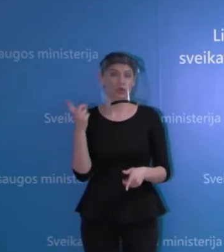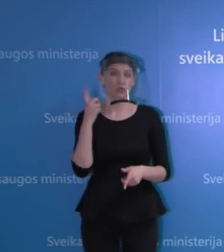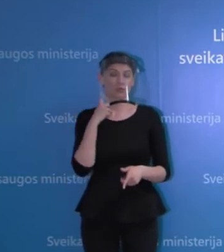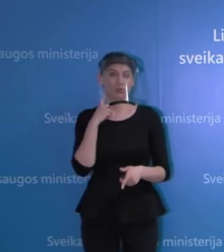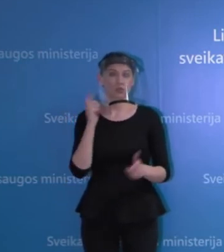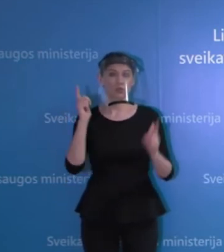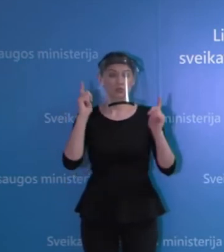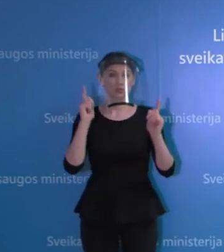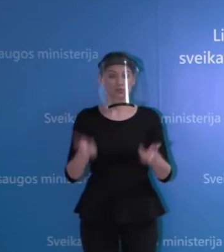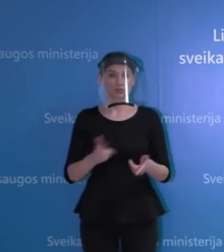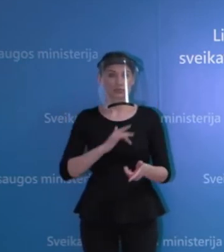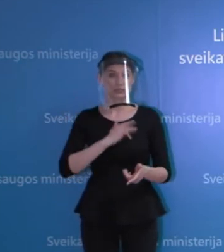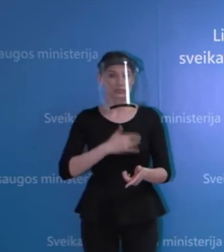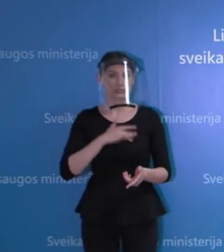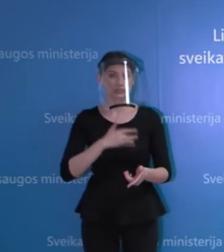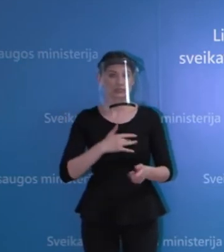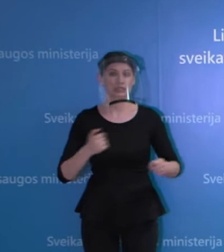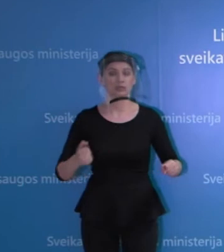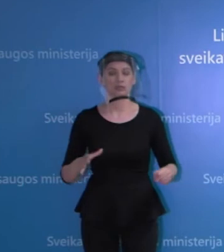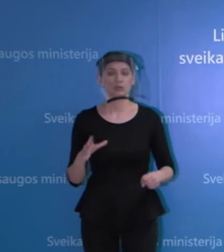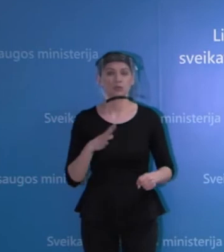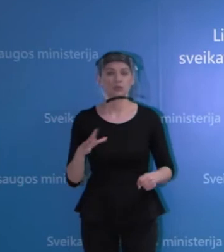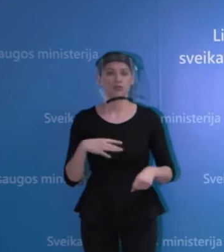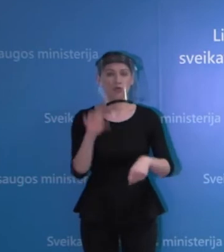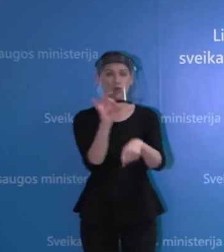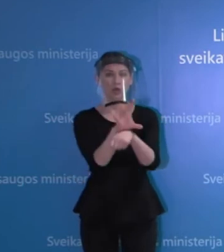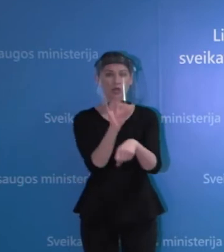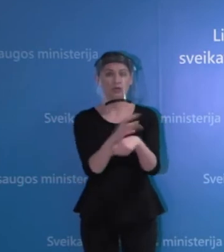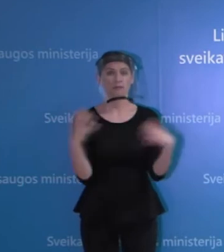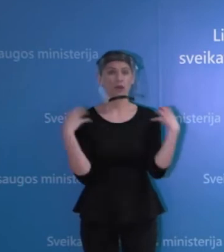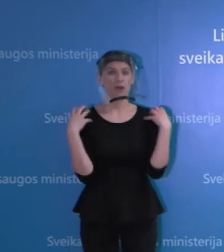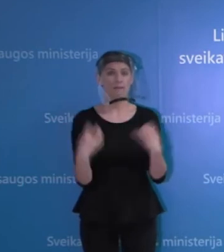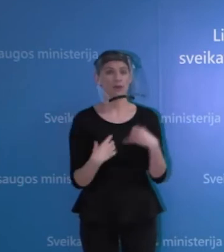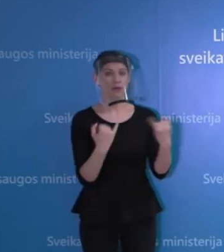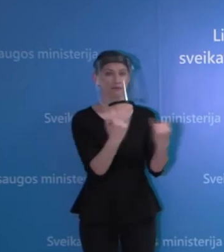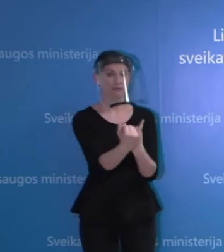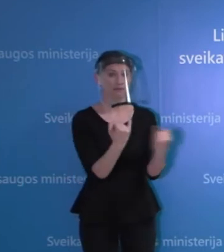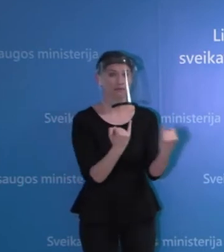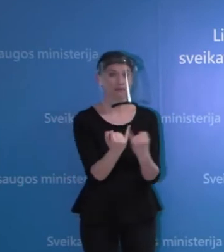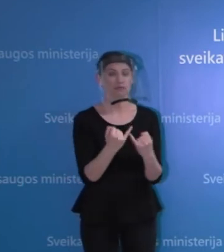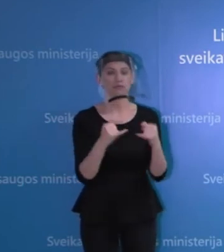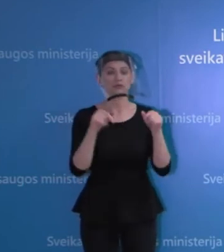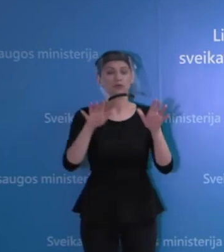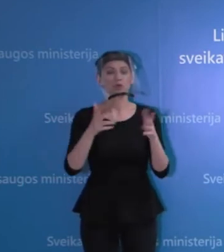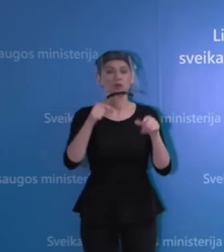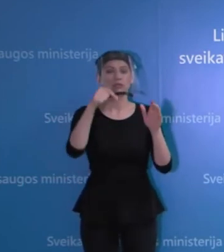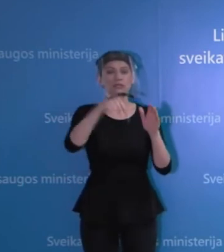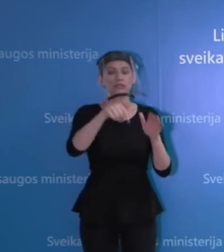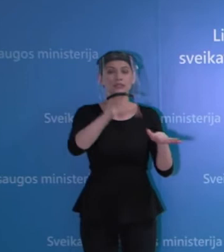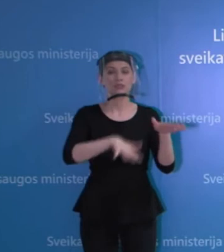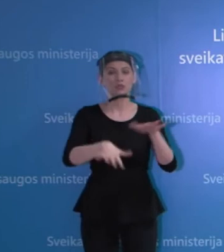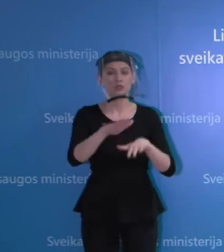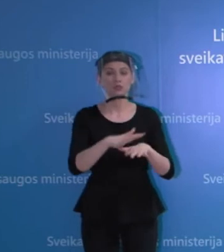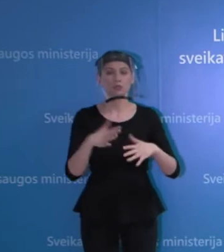tikrai labai suneramino ir teko bendrauti ir su Klaipėdos meru apie tą situaciją. Ir mūsų